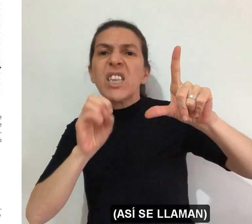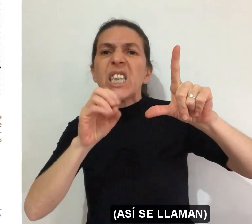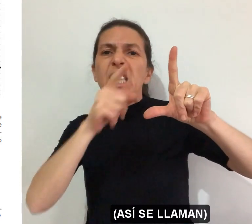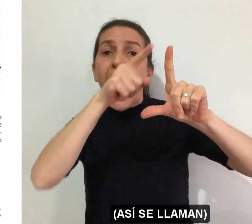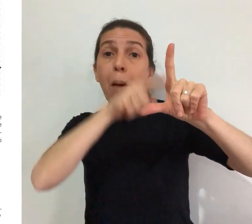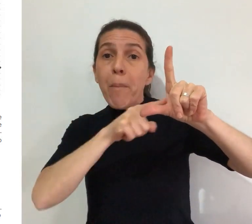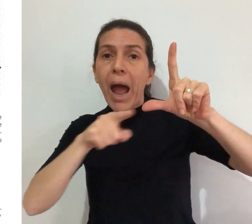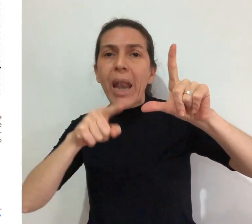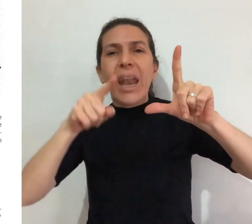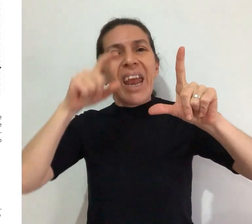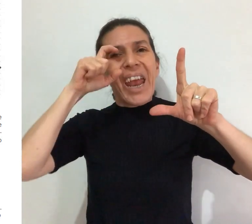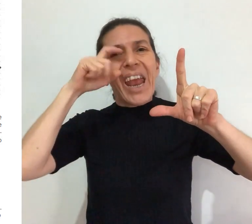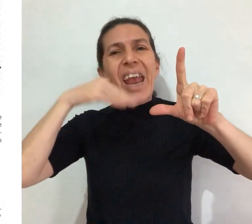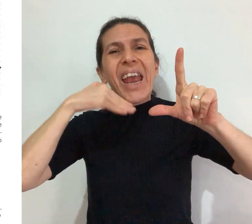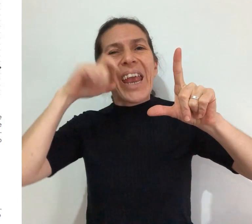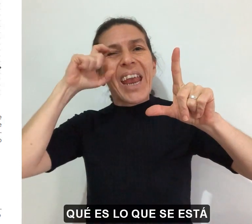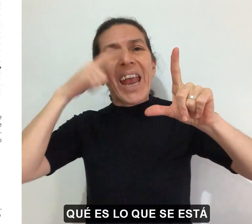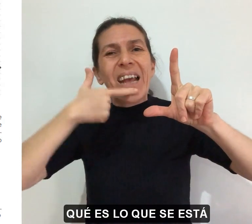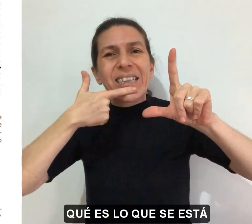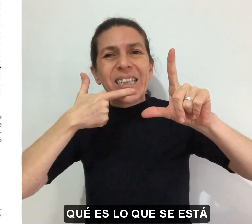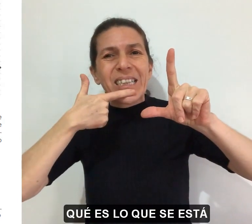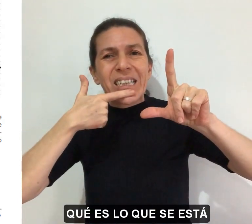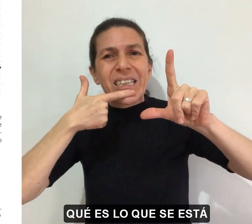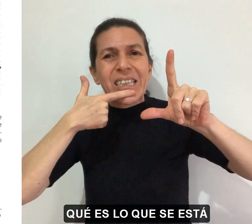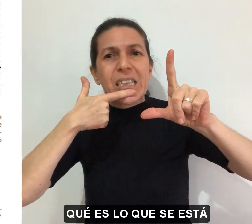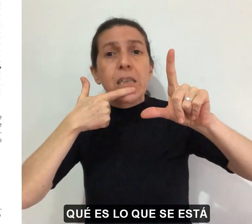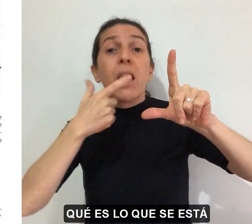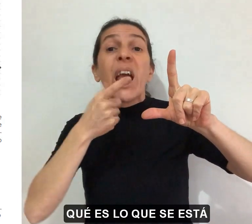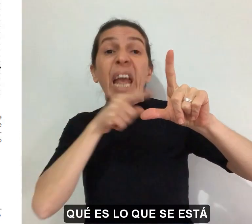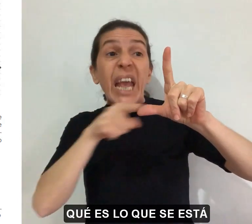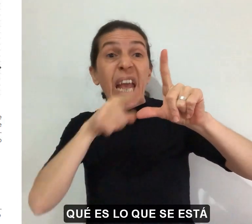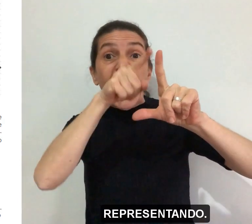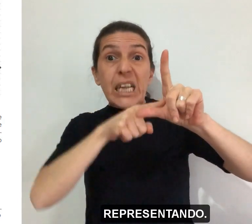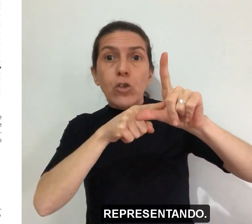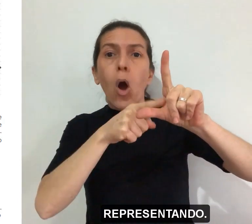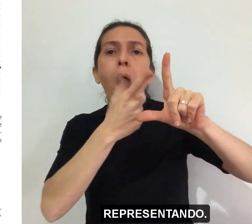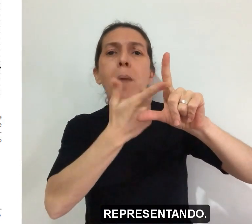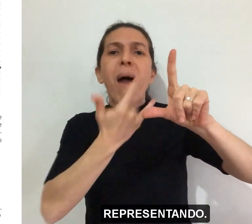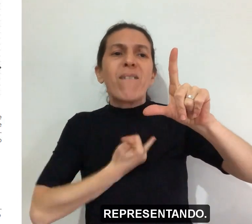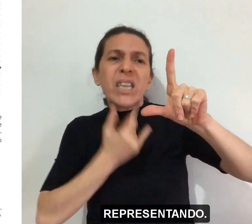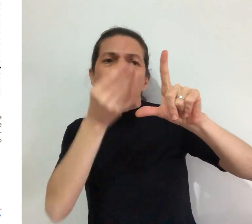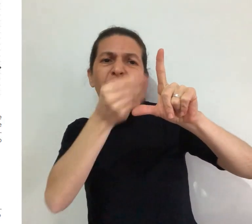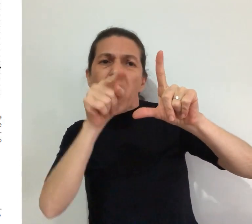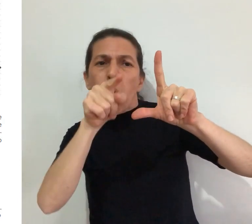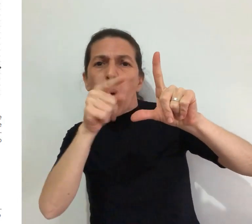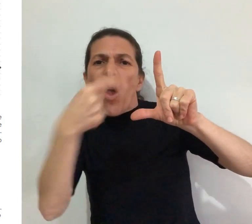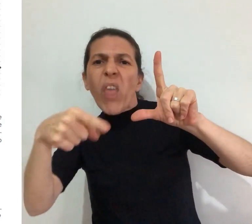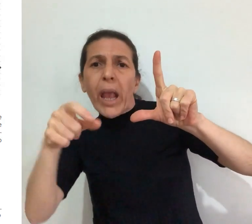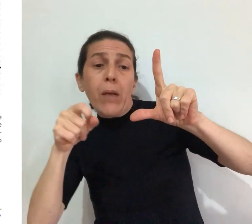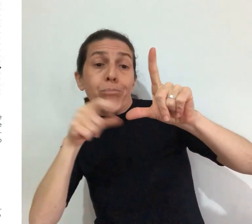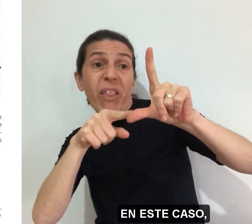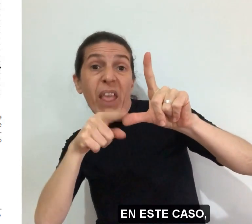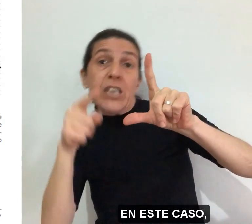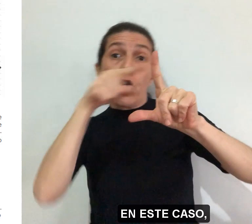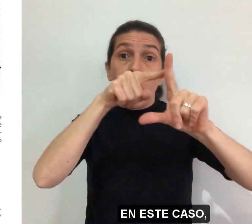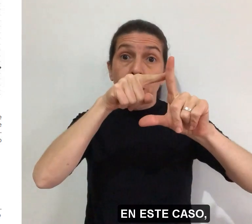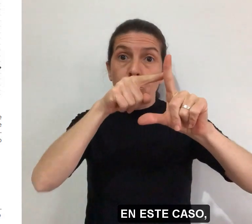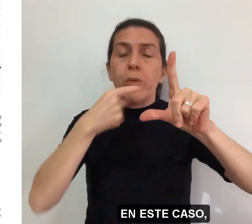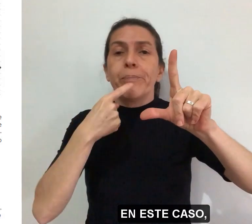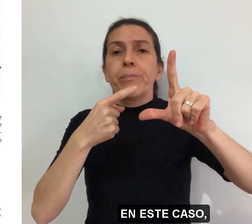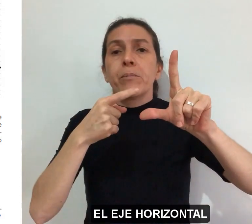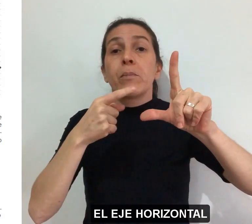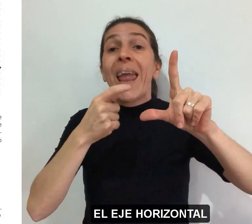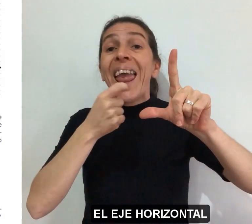se llaman. ¿Qué es lo que se está representando? En este